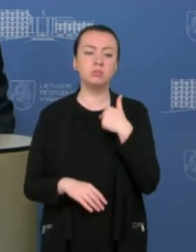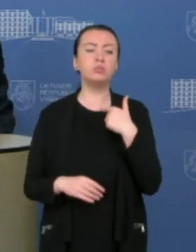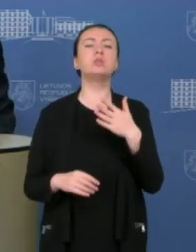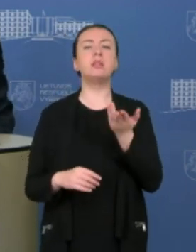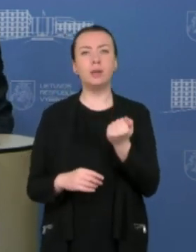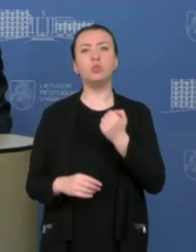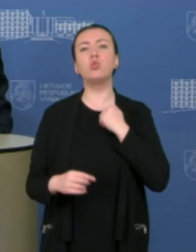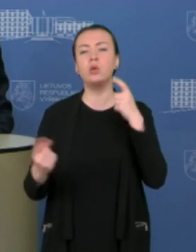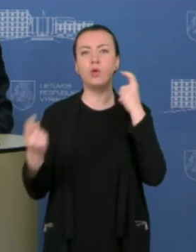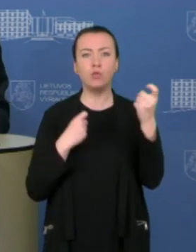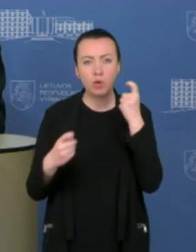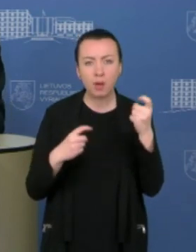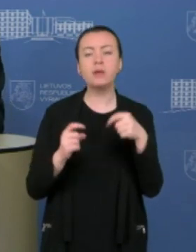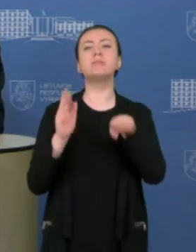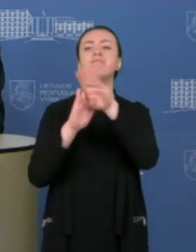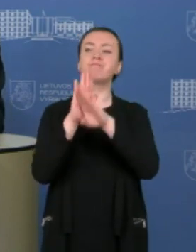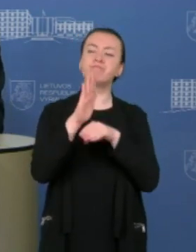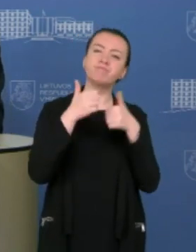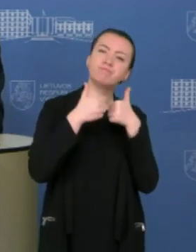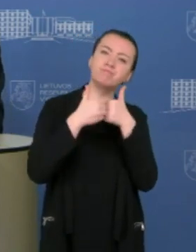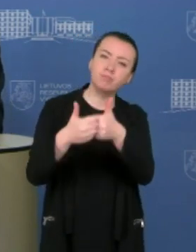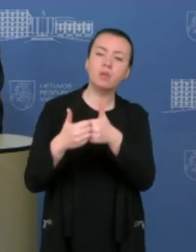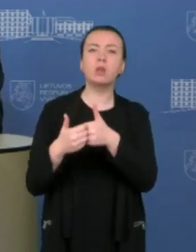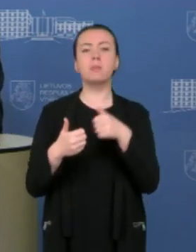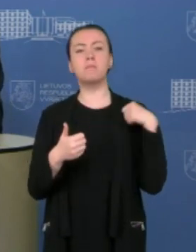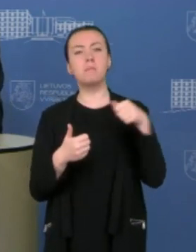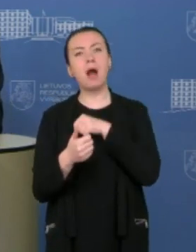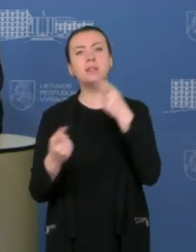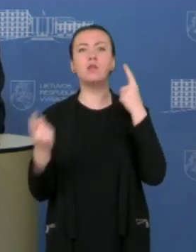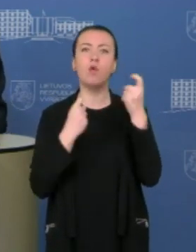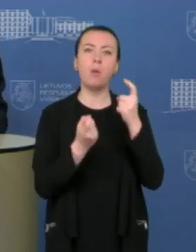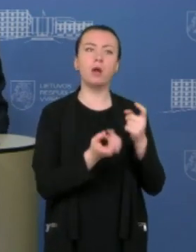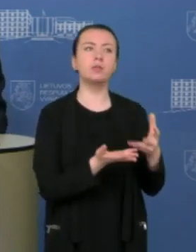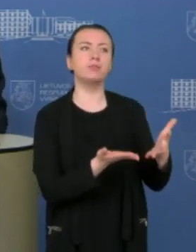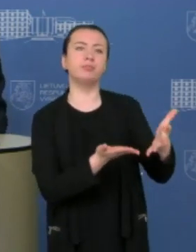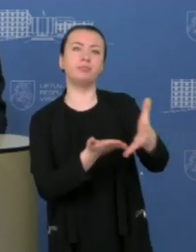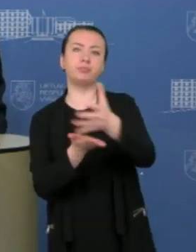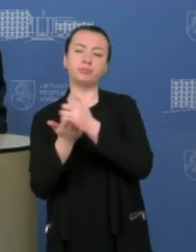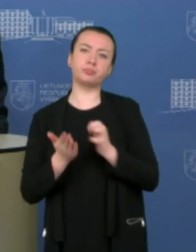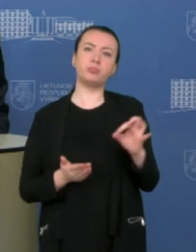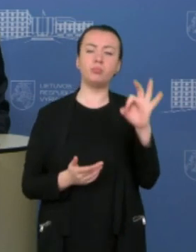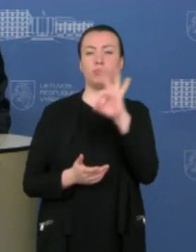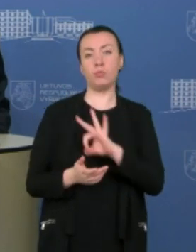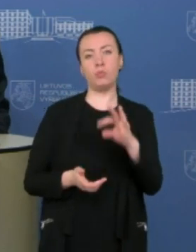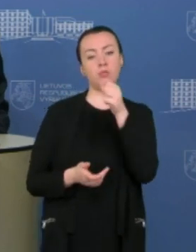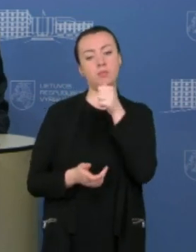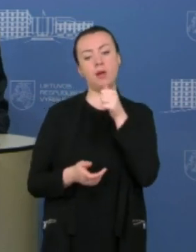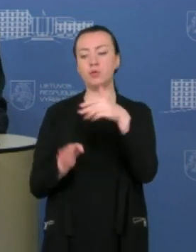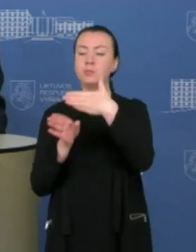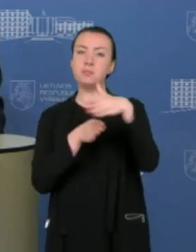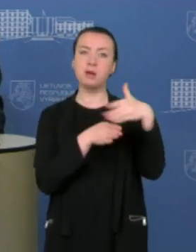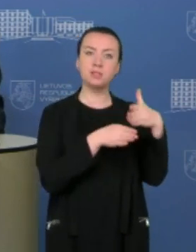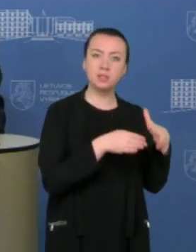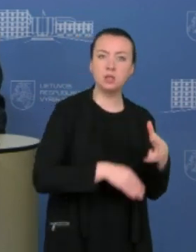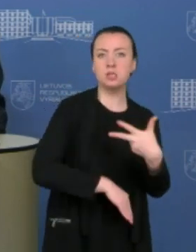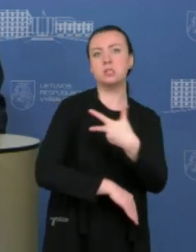įvairios žinios, sekame ne tik mediją, bet ir savarankiškai renkame informaciją apie, sakykime, paskirstimo